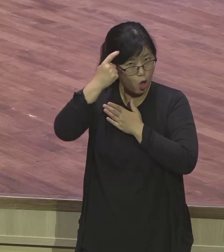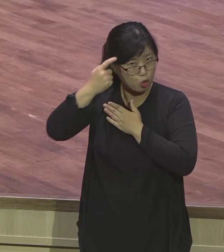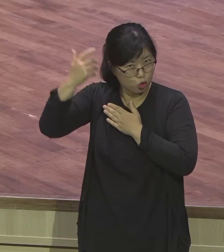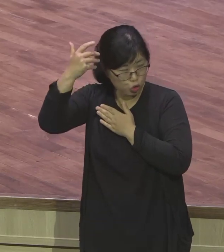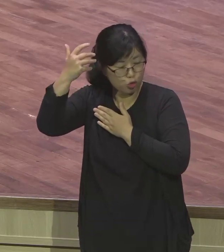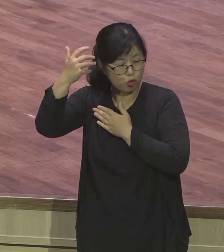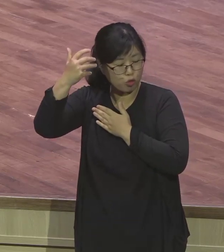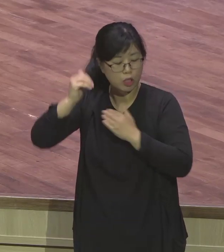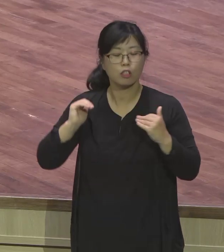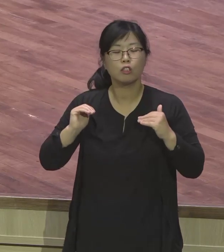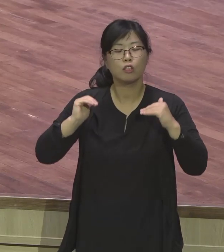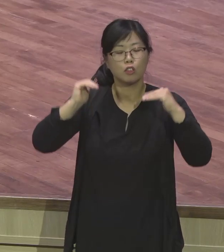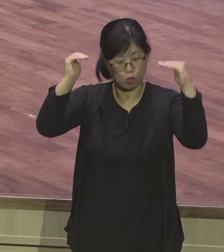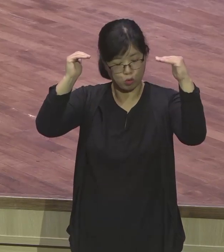인정됐다 성숙함이